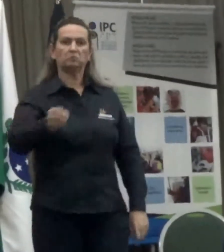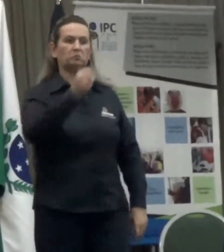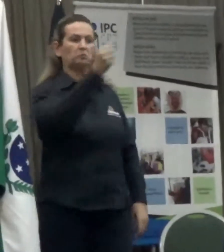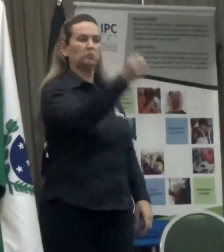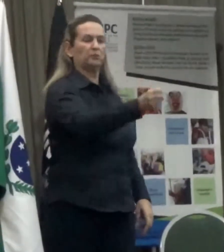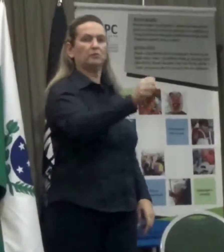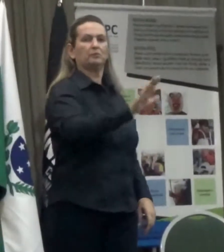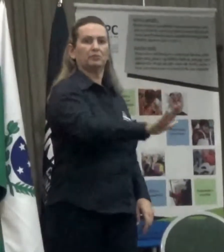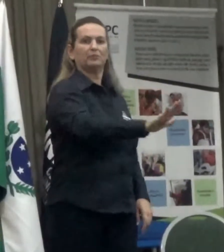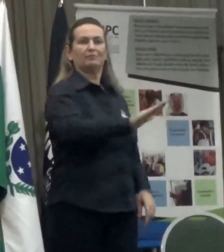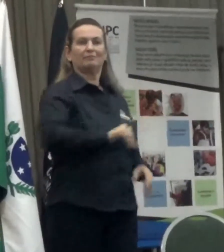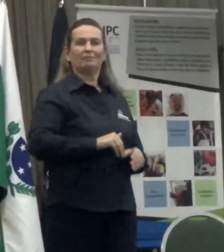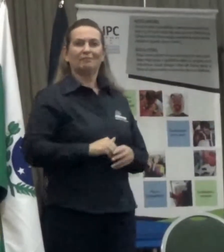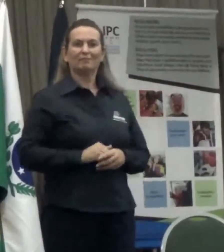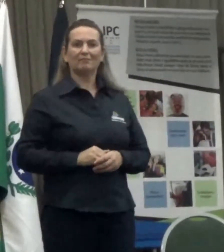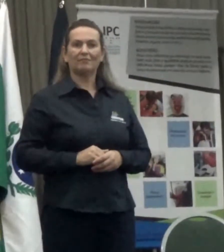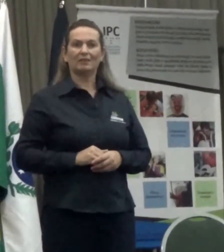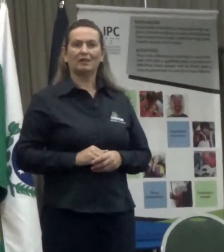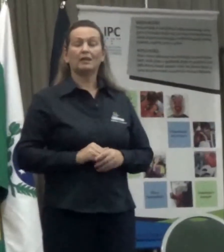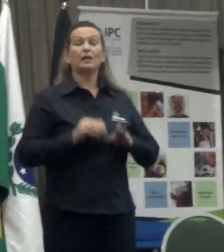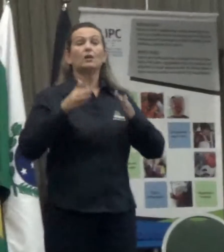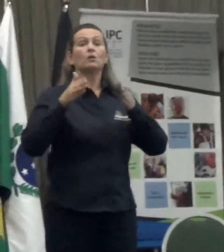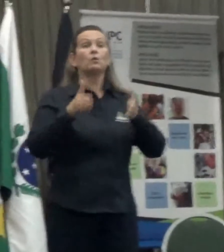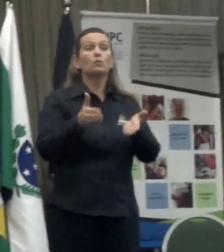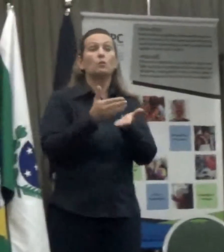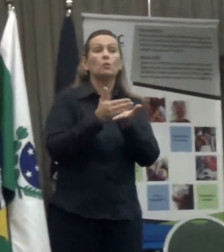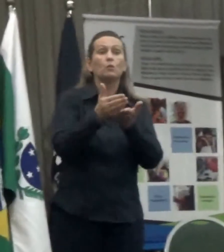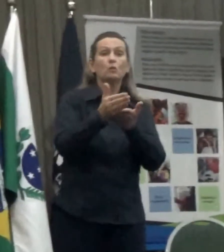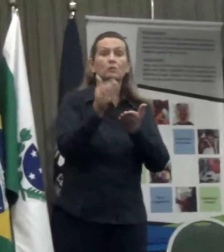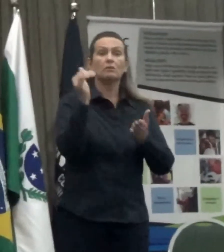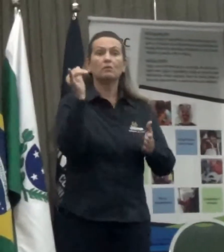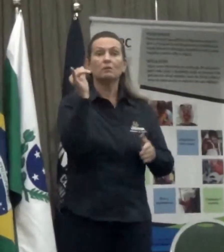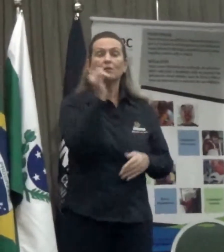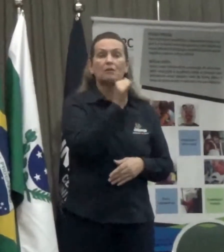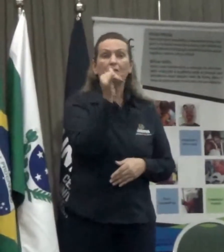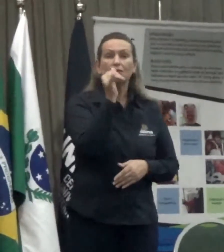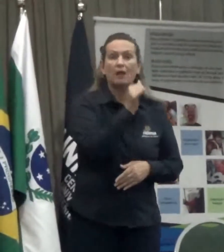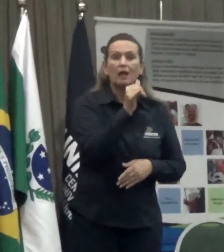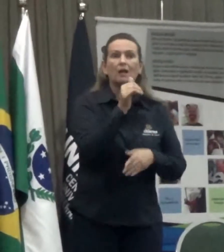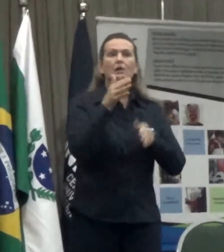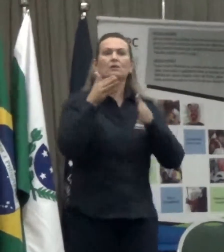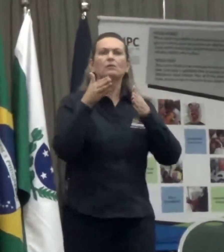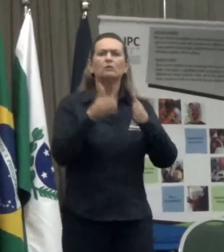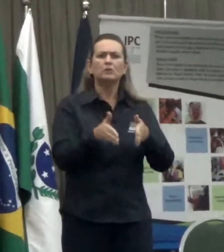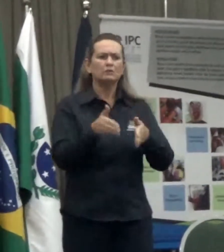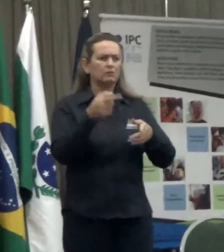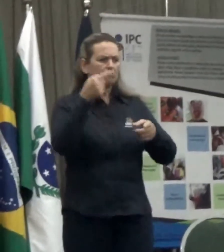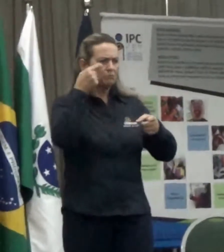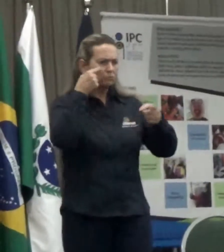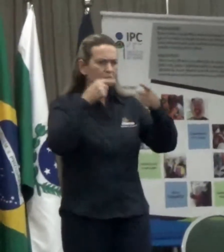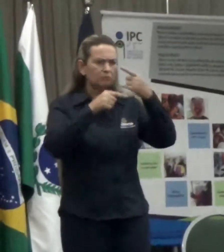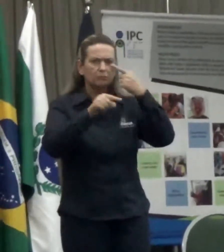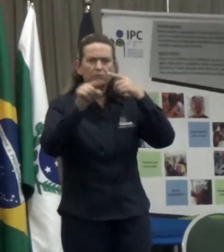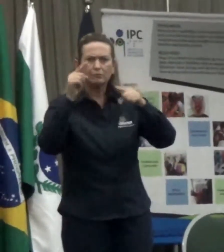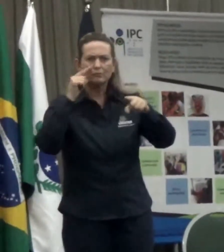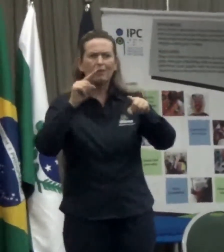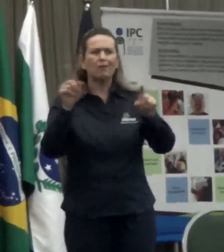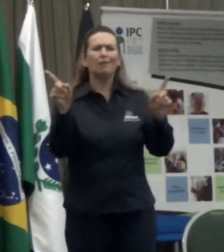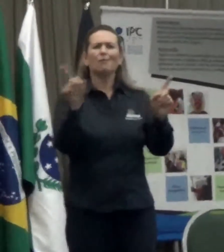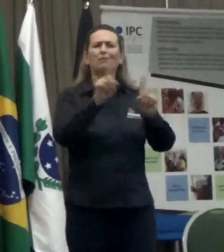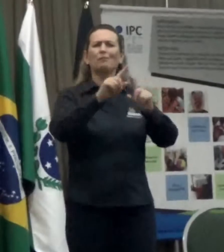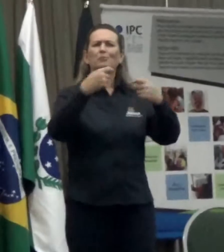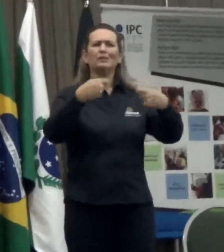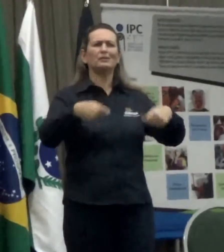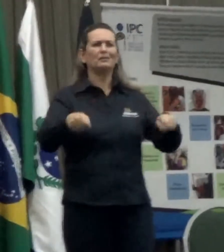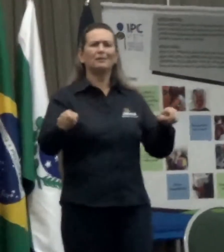direito de uma preparação da sociedade e dela para conviver, não para ficar fora da sociedade.